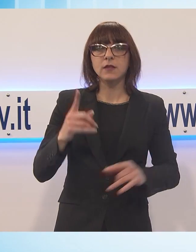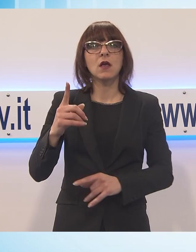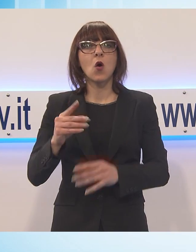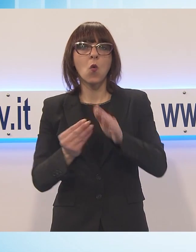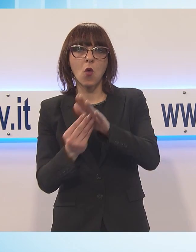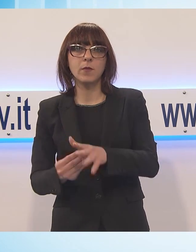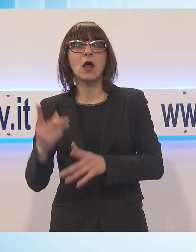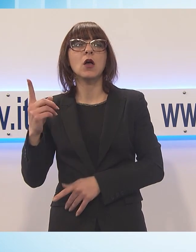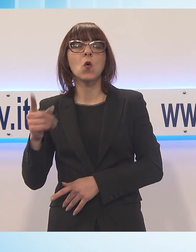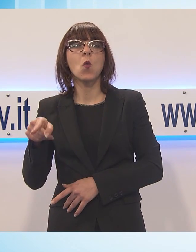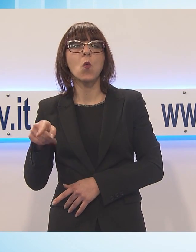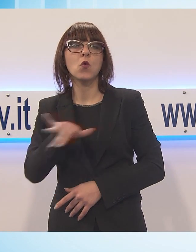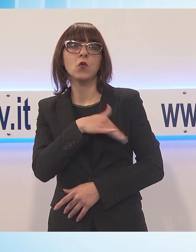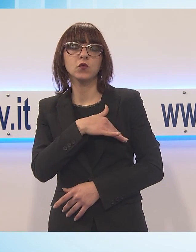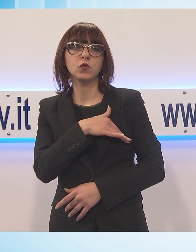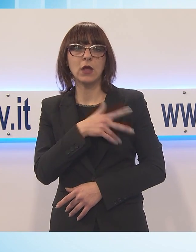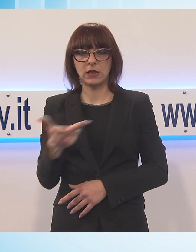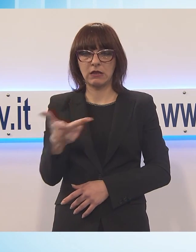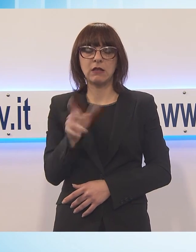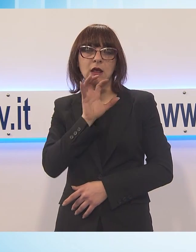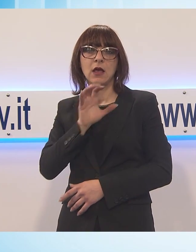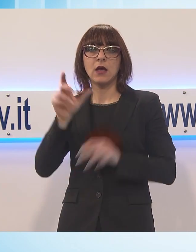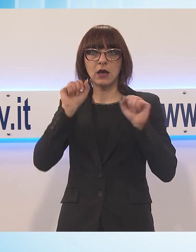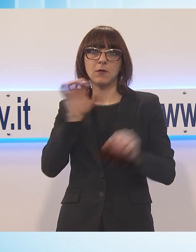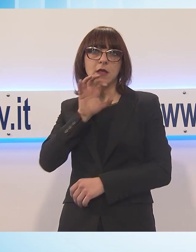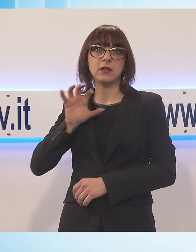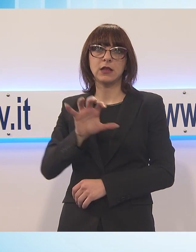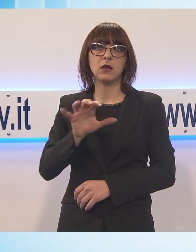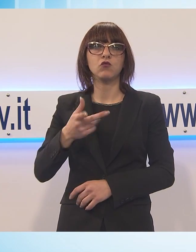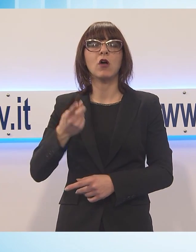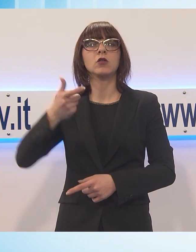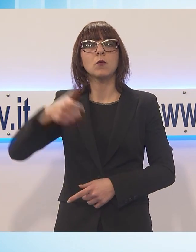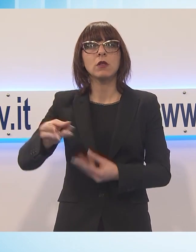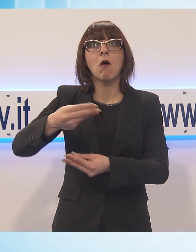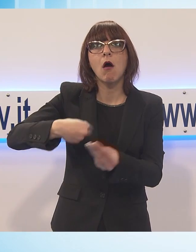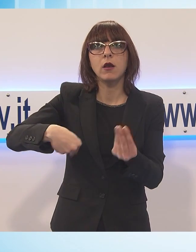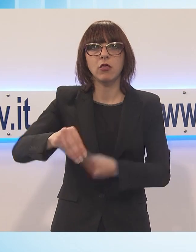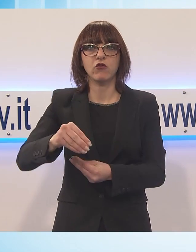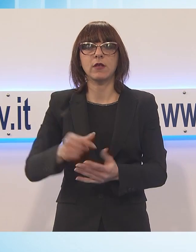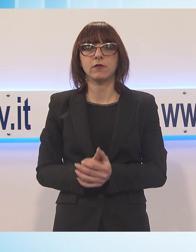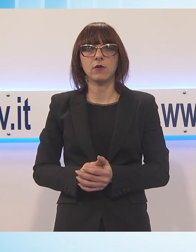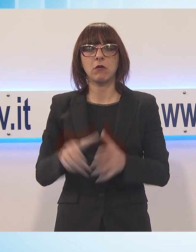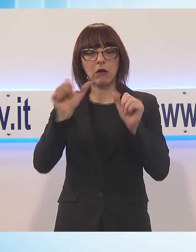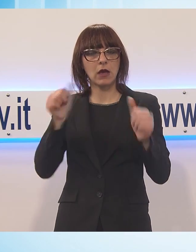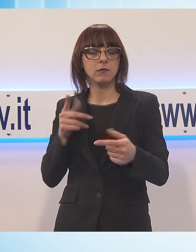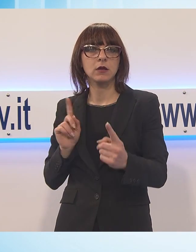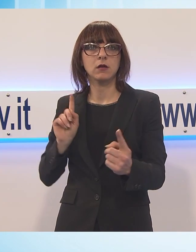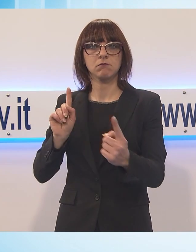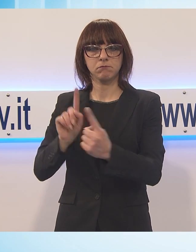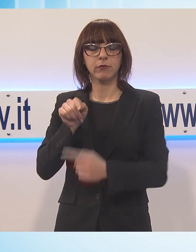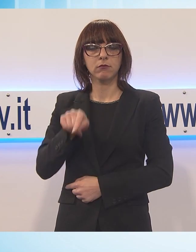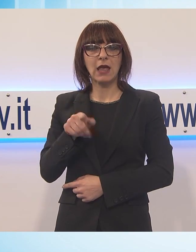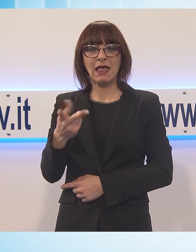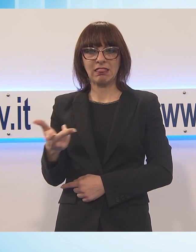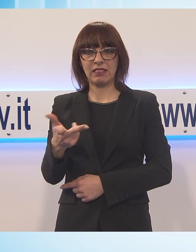in stato di libertà dai carabinieri di Lucca per il reato di ricettazione. Nel momento in cui i militari li hanno avvicinati, tre giovani hanno dapprima